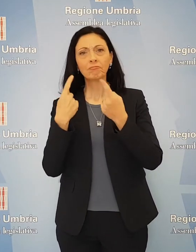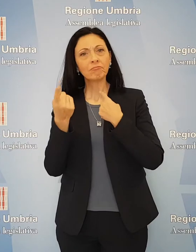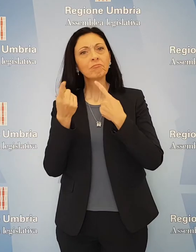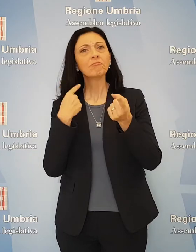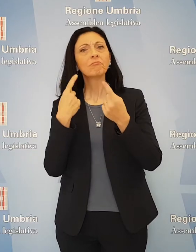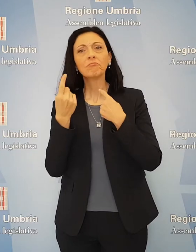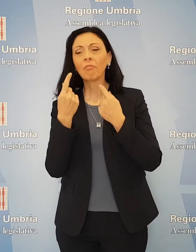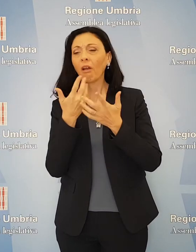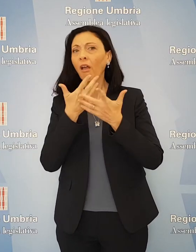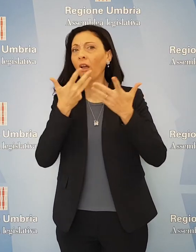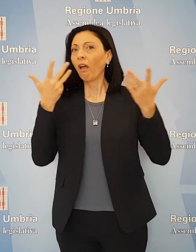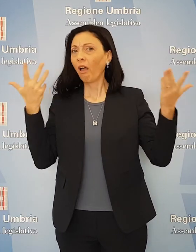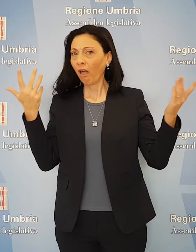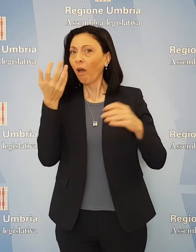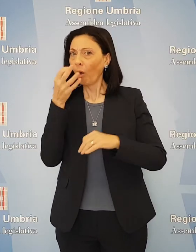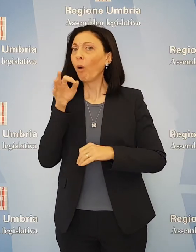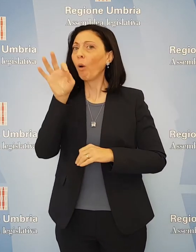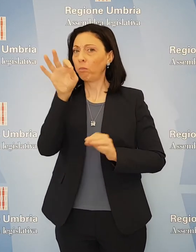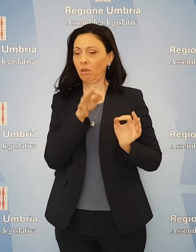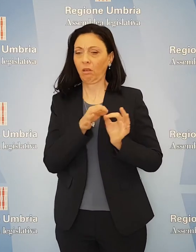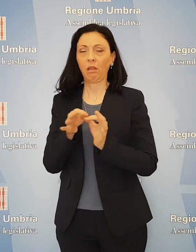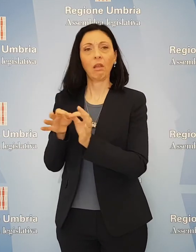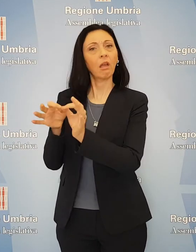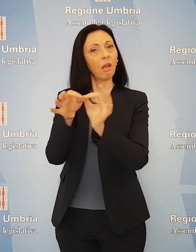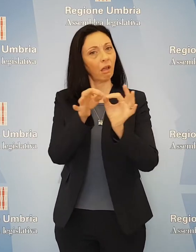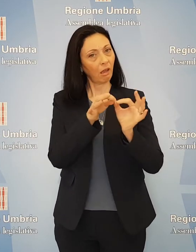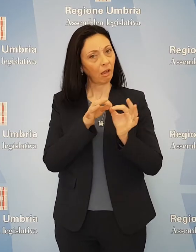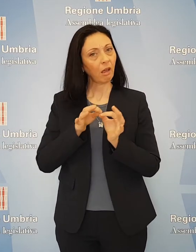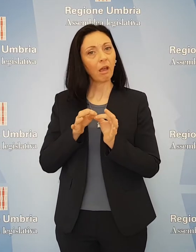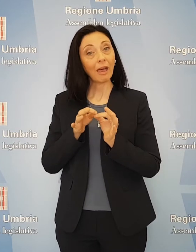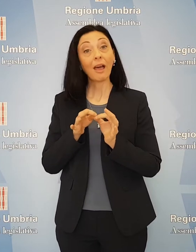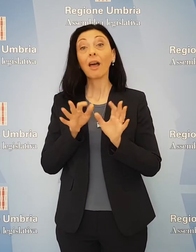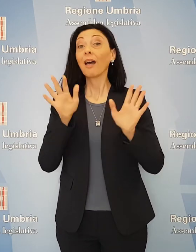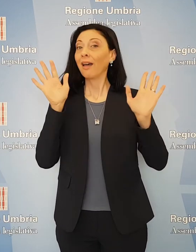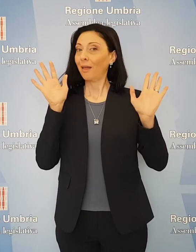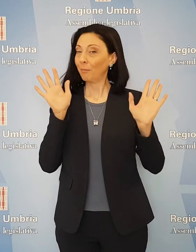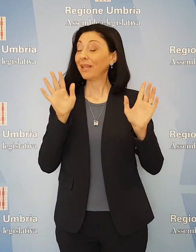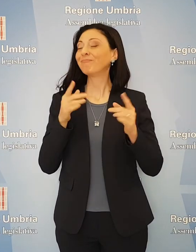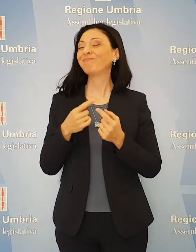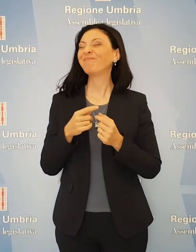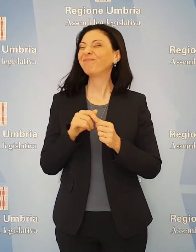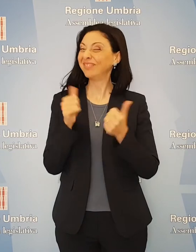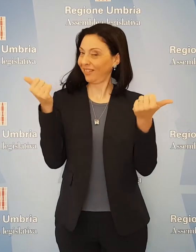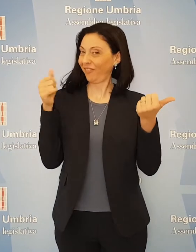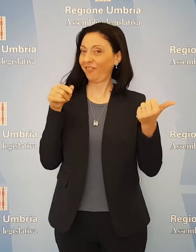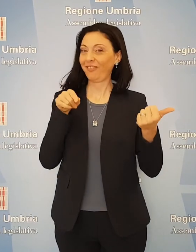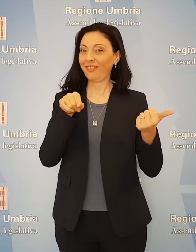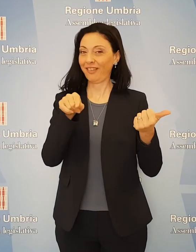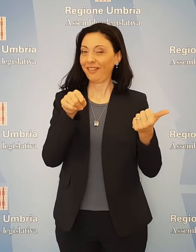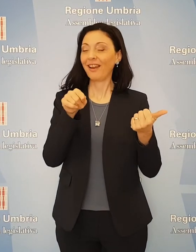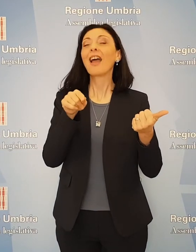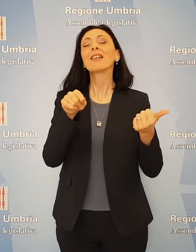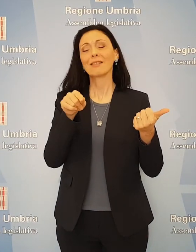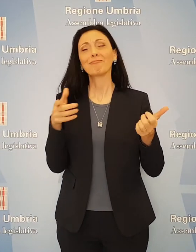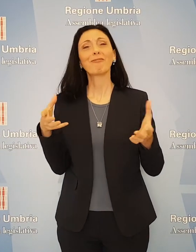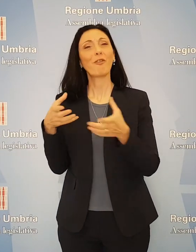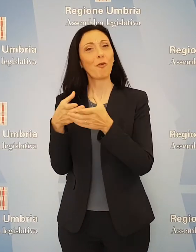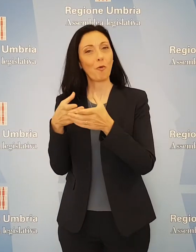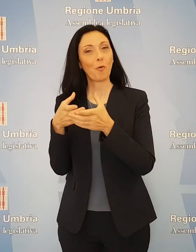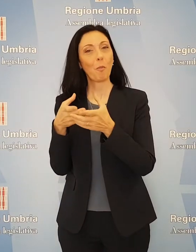evidenziato una generale concordanza di vedute sugli obiettivi indicati anche se con dei distinguo e specificazioni sia da